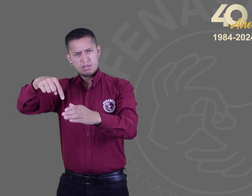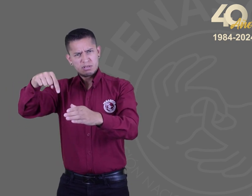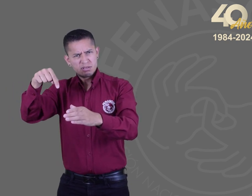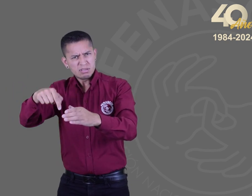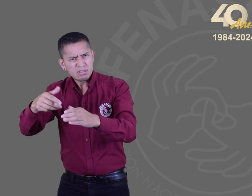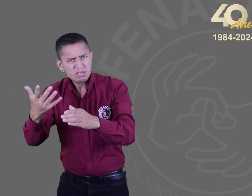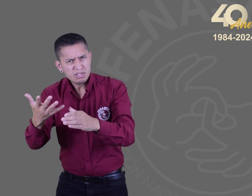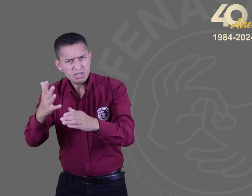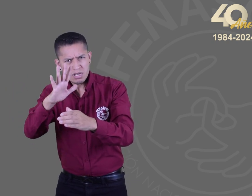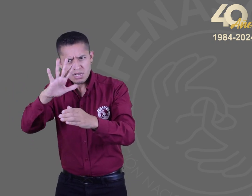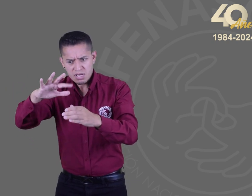cerca.